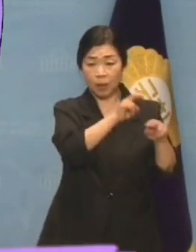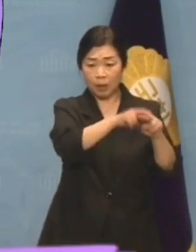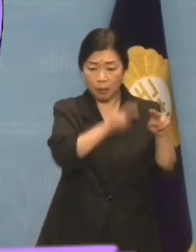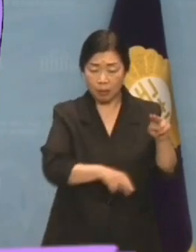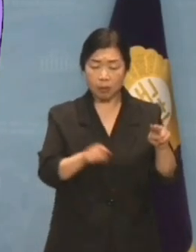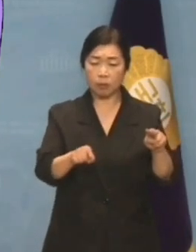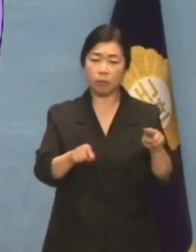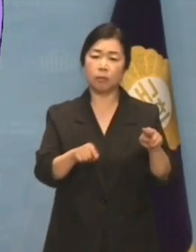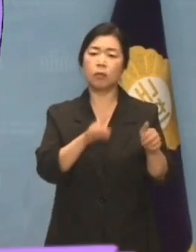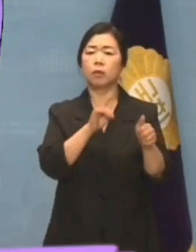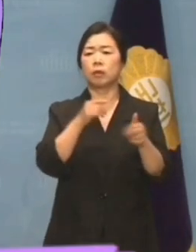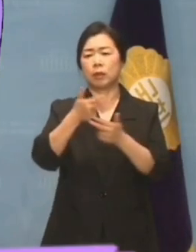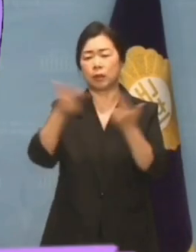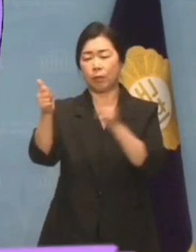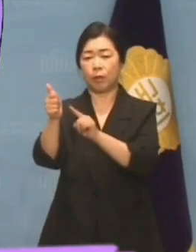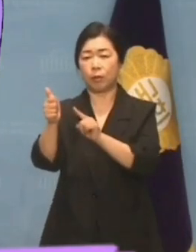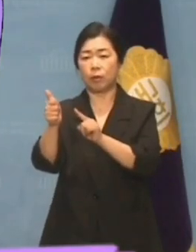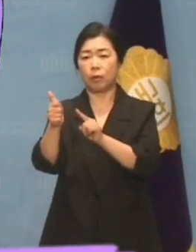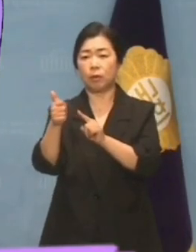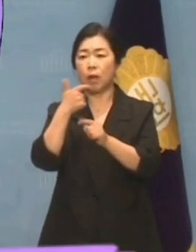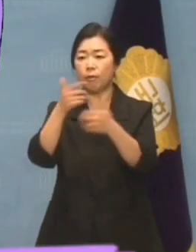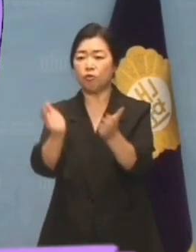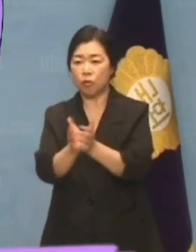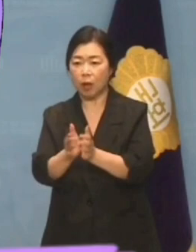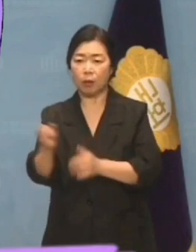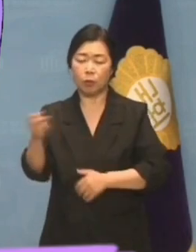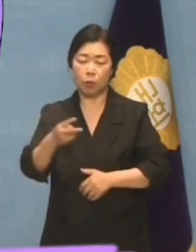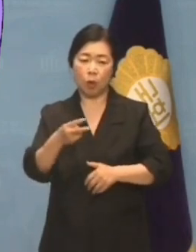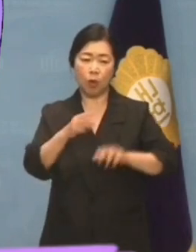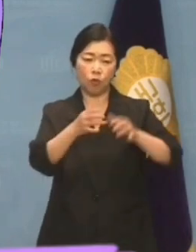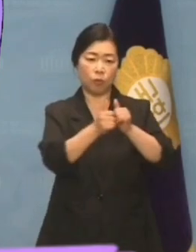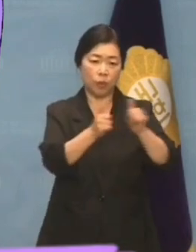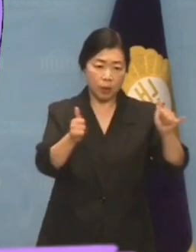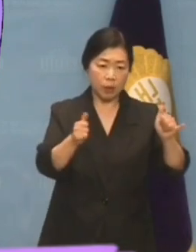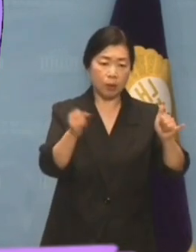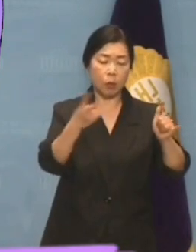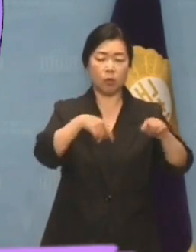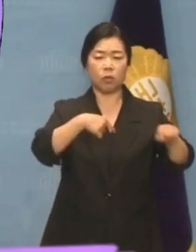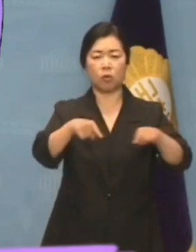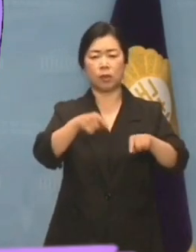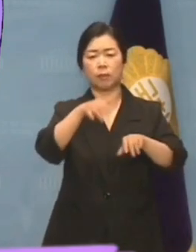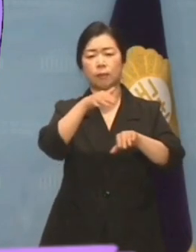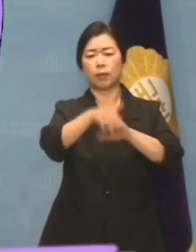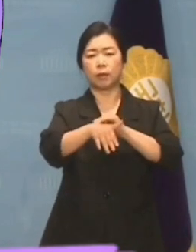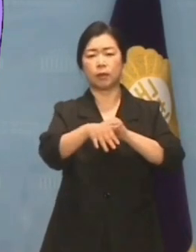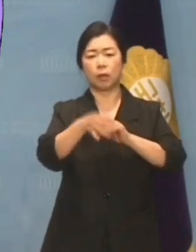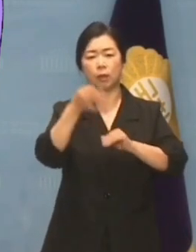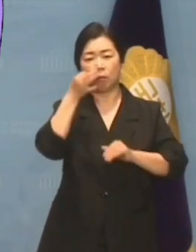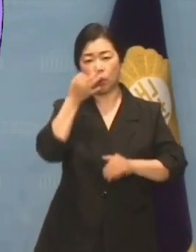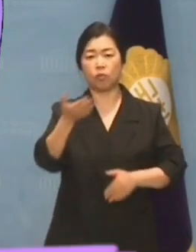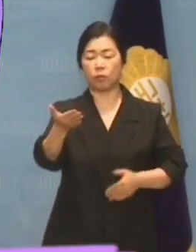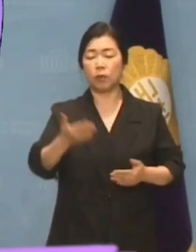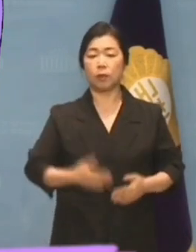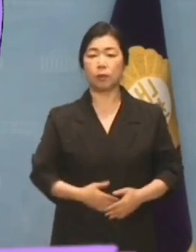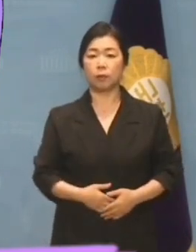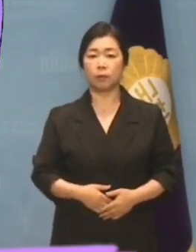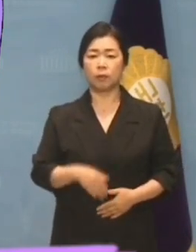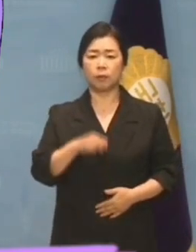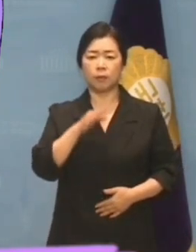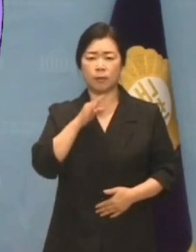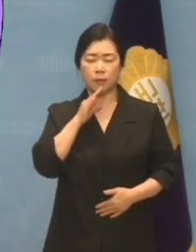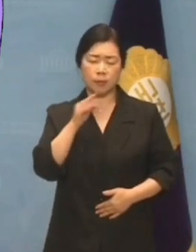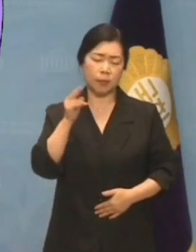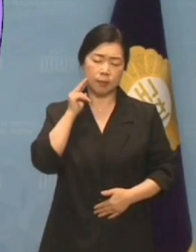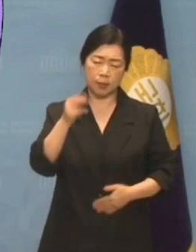국민을, 그리고 정치를 어떻게 바라보는지를 단적으로 보여주는 사례입니다. 참으로